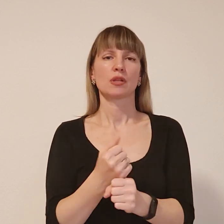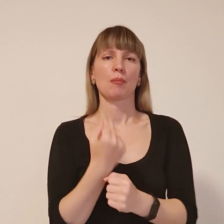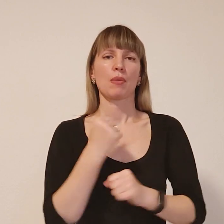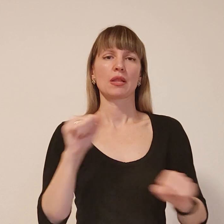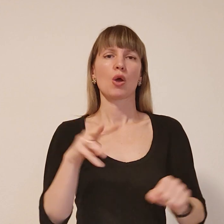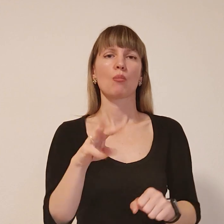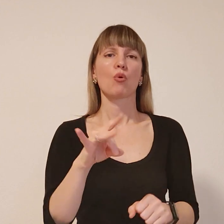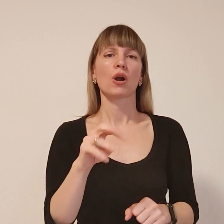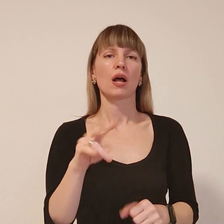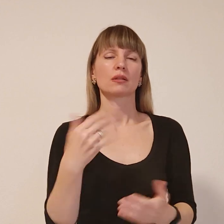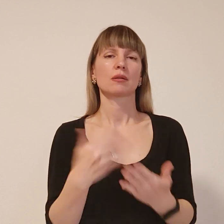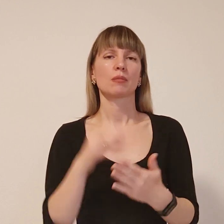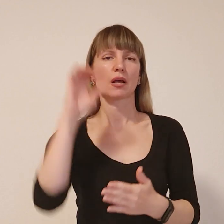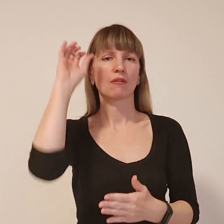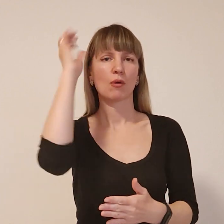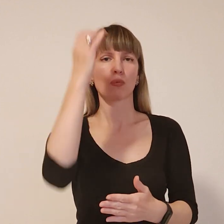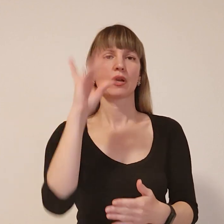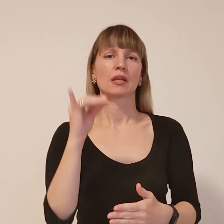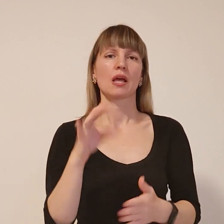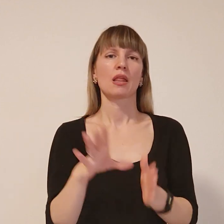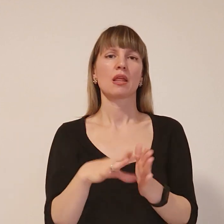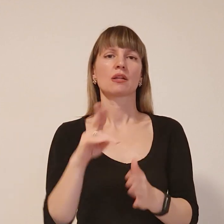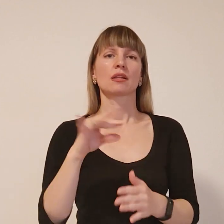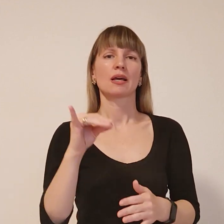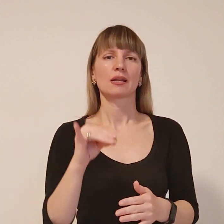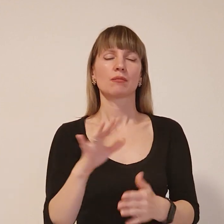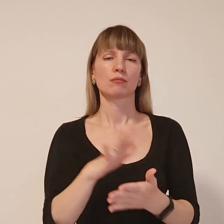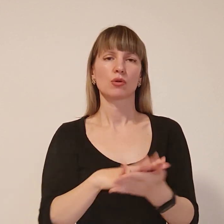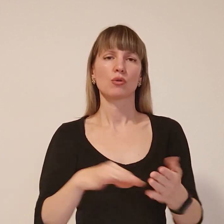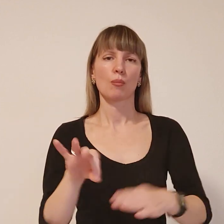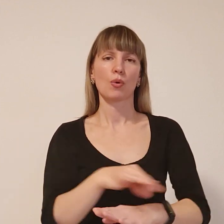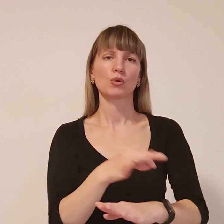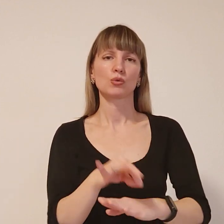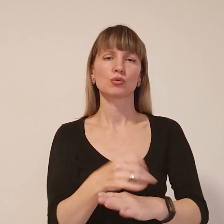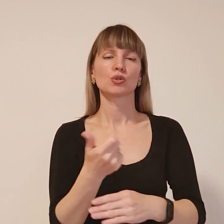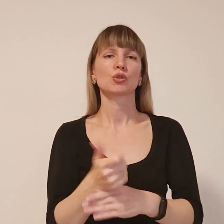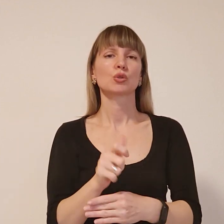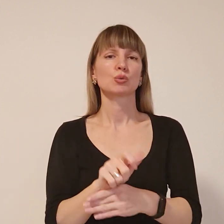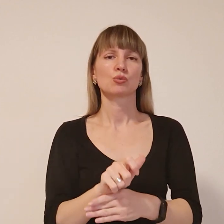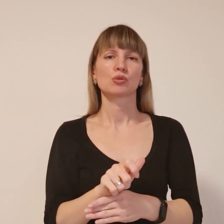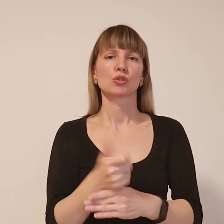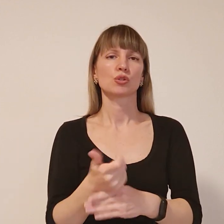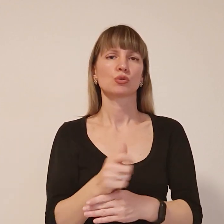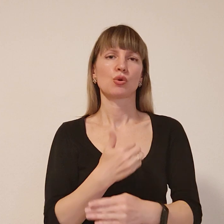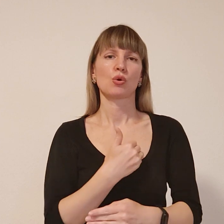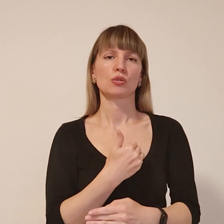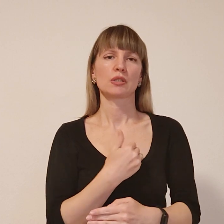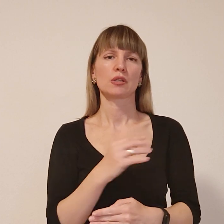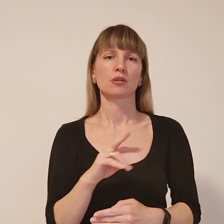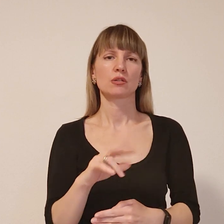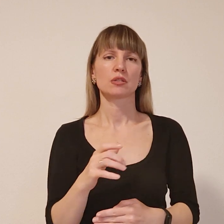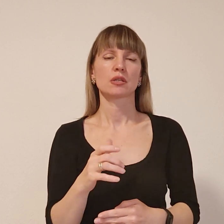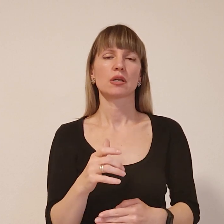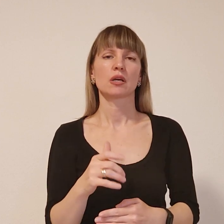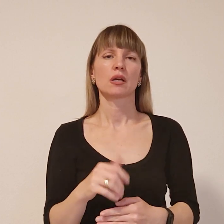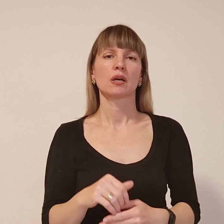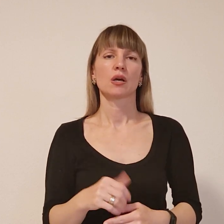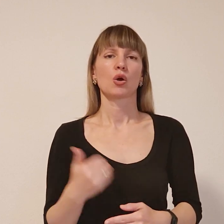мурали, наприклад, у Кривому Розі та Нерводарі, продовжує подружжя. Дуже-дуже хотілося, хочеться